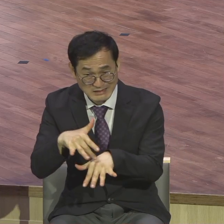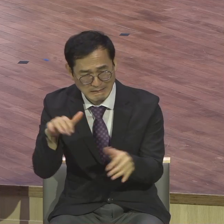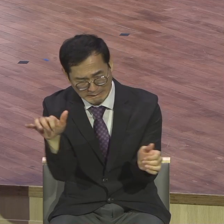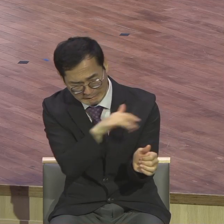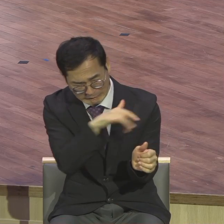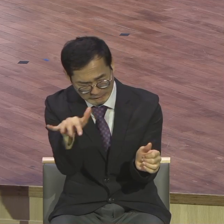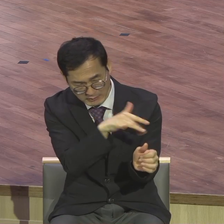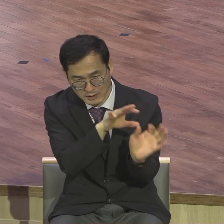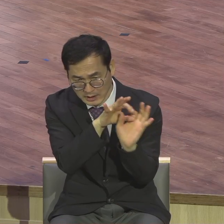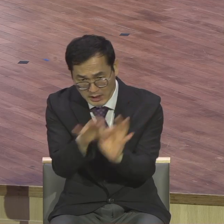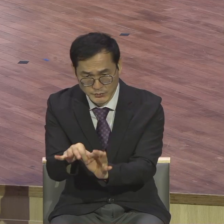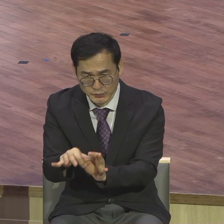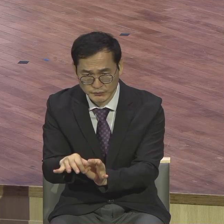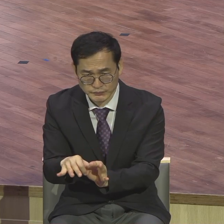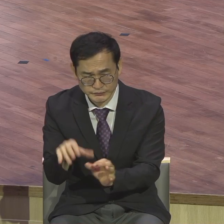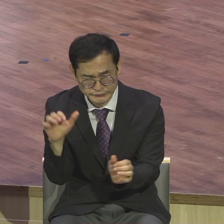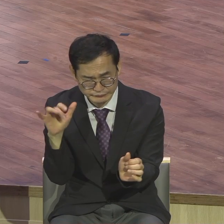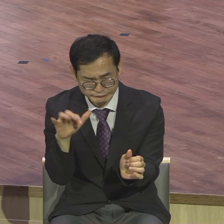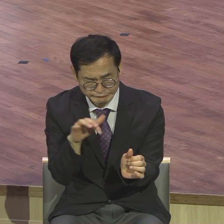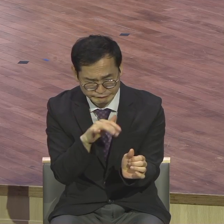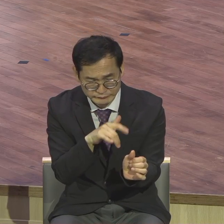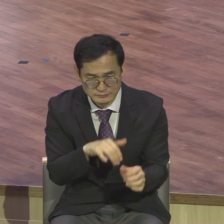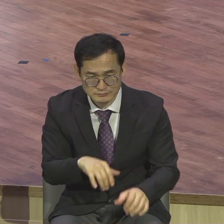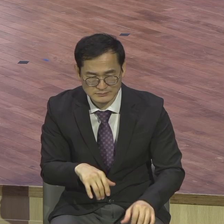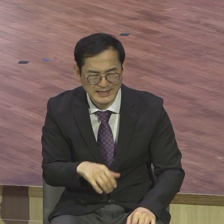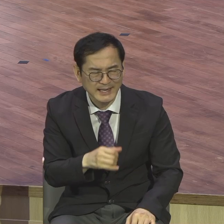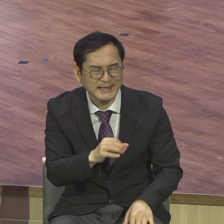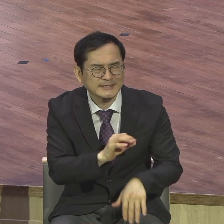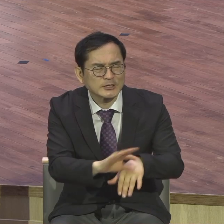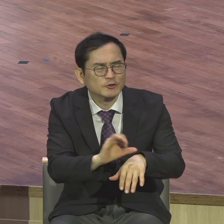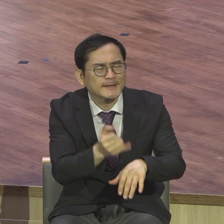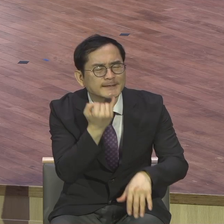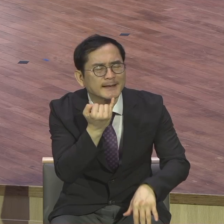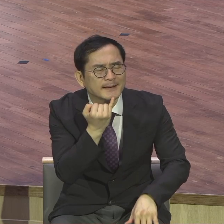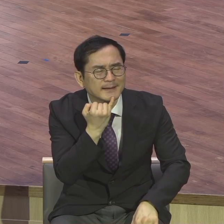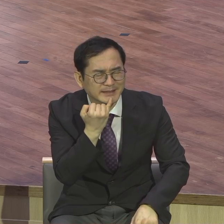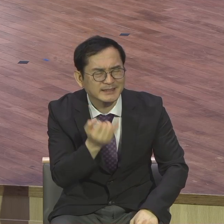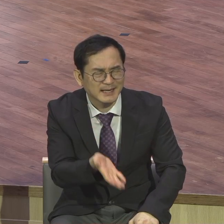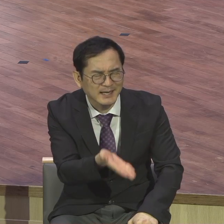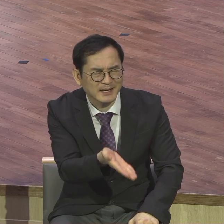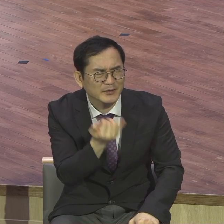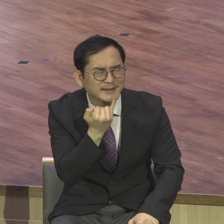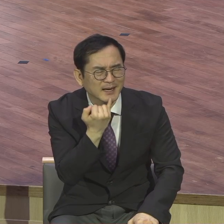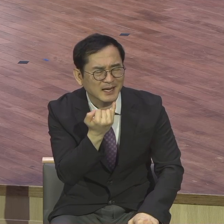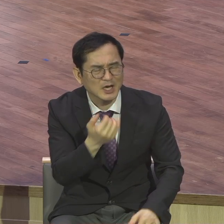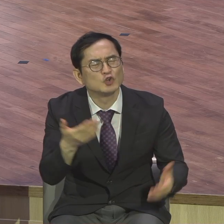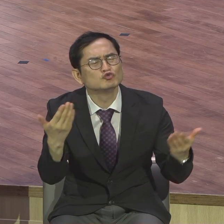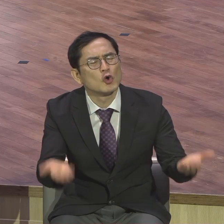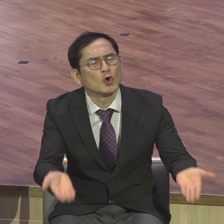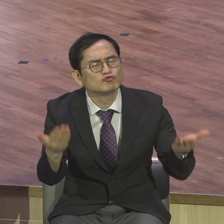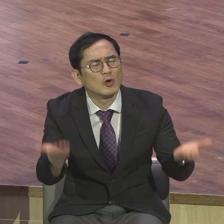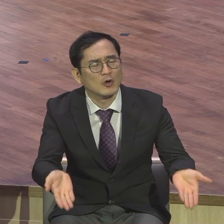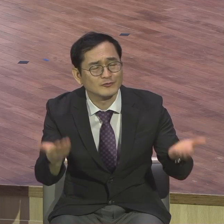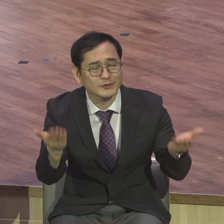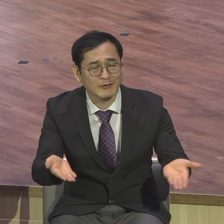적당하게 넘어가는거야 시간 지나면 또 다 그런거지 이 사단의